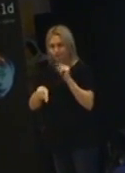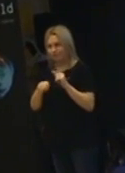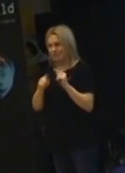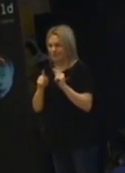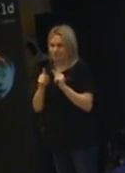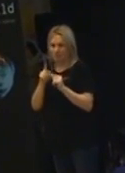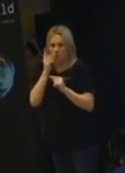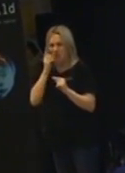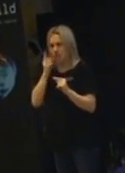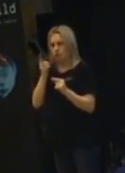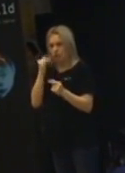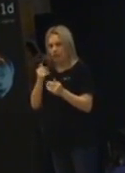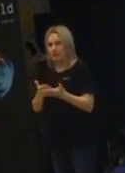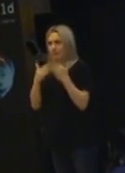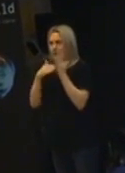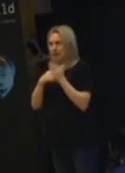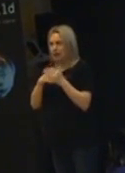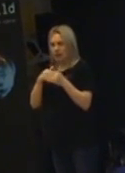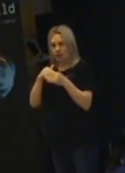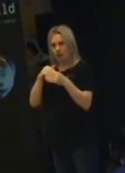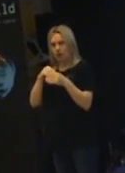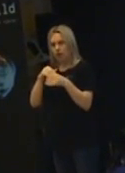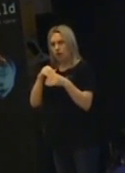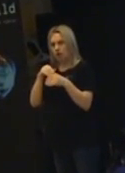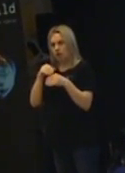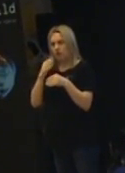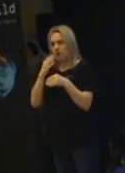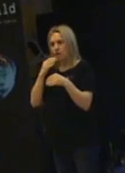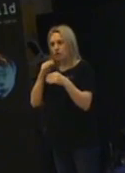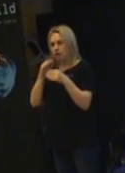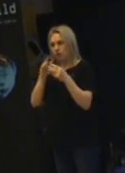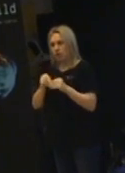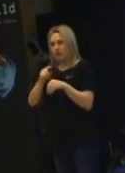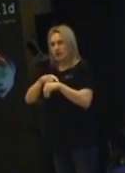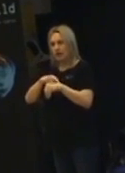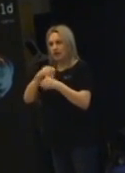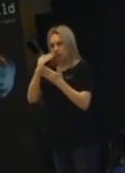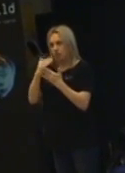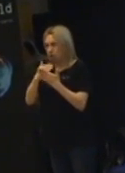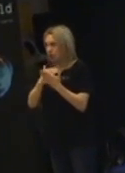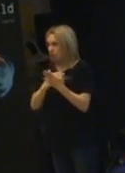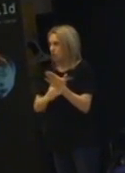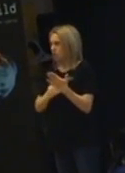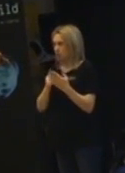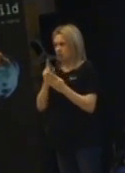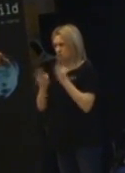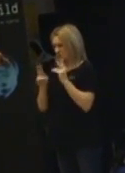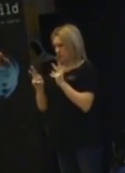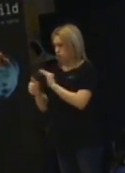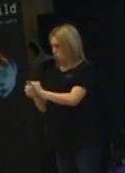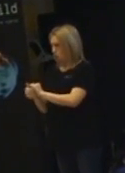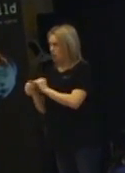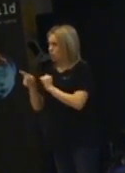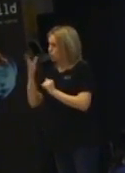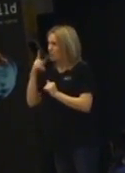Som hjälper dem att ställa in vilka tider. Precis som skalman. Och då kan du som förälder eller som lärare också säga. Tänk vad skalman är klok.